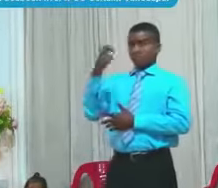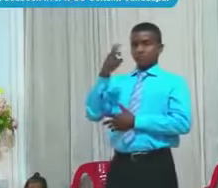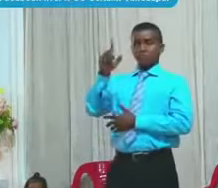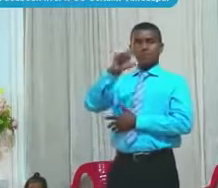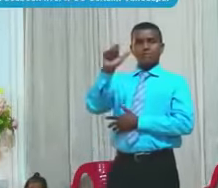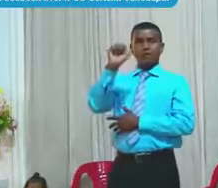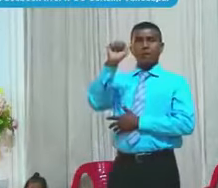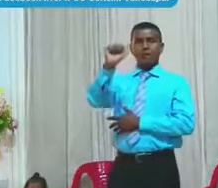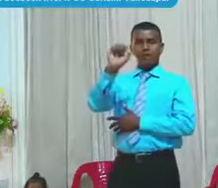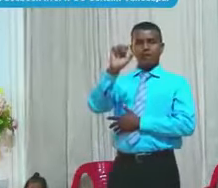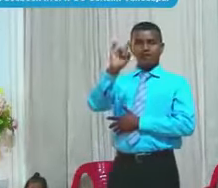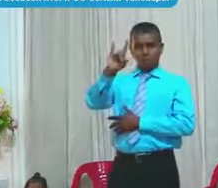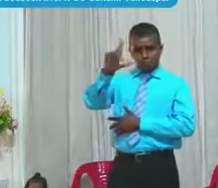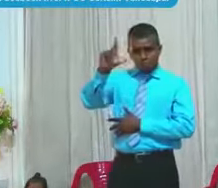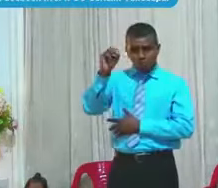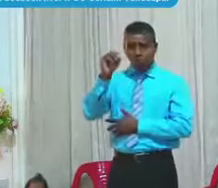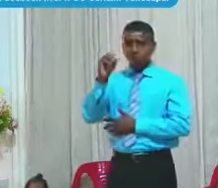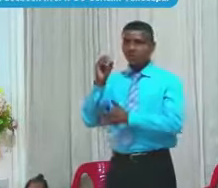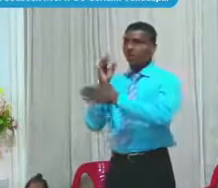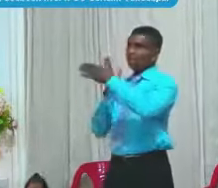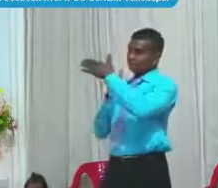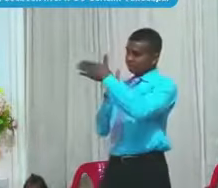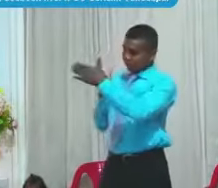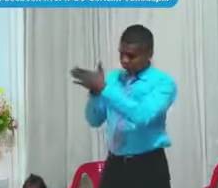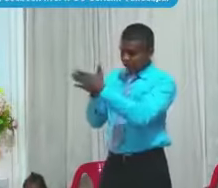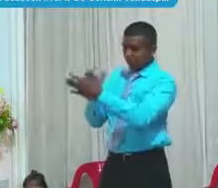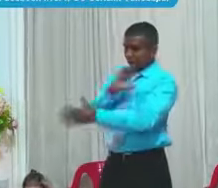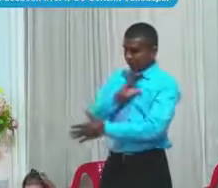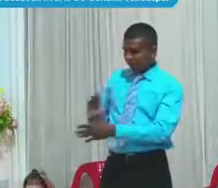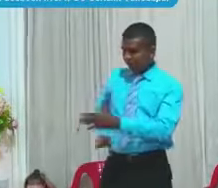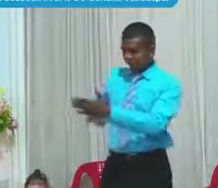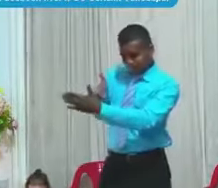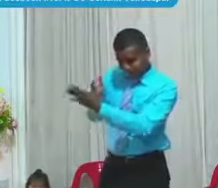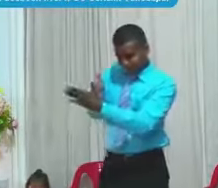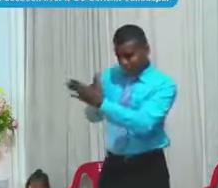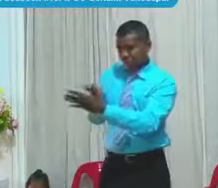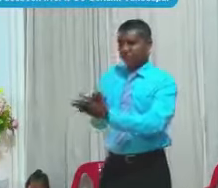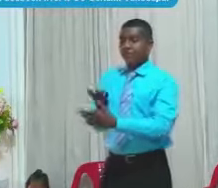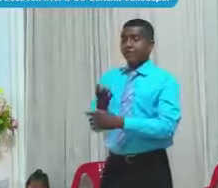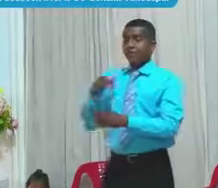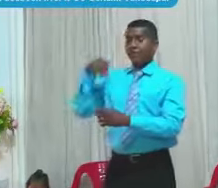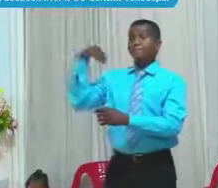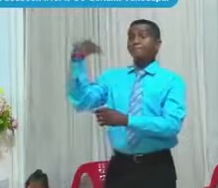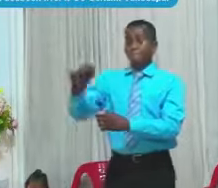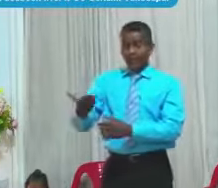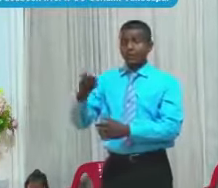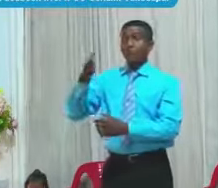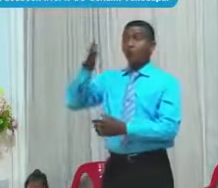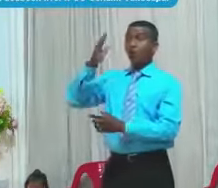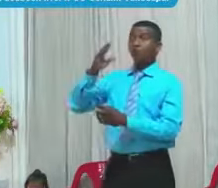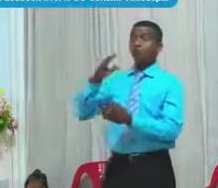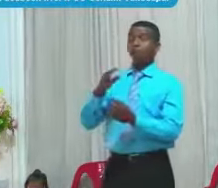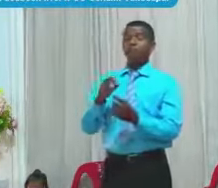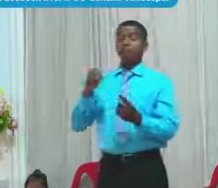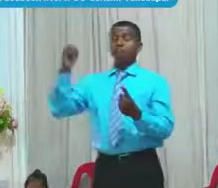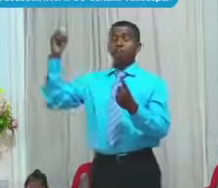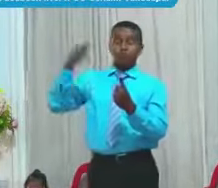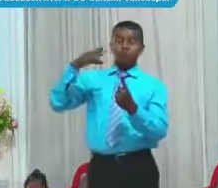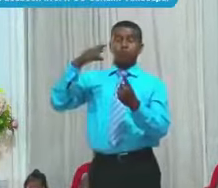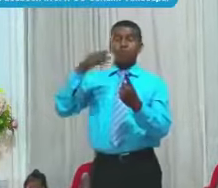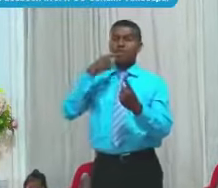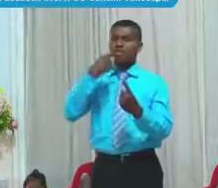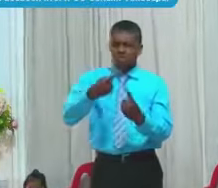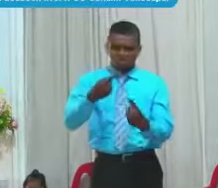Perseguía A la iglesia Del Señor Y cuando El Señor Le apareció Le dijo Saulo ¿Por